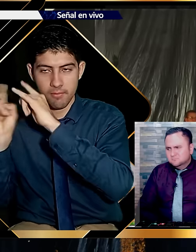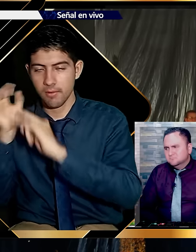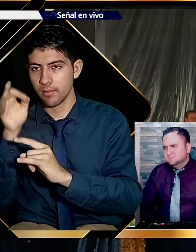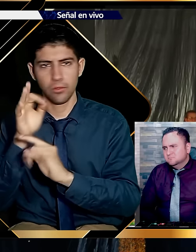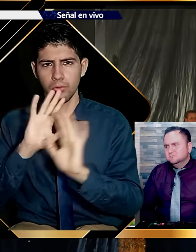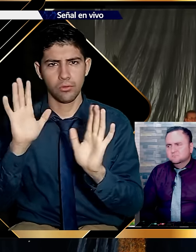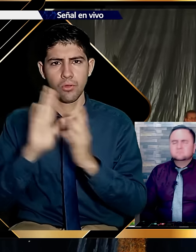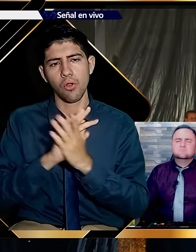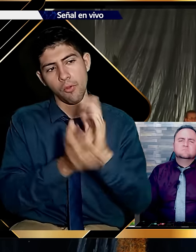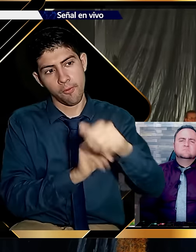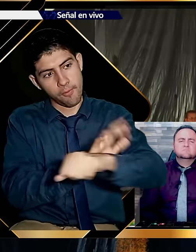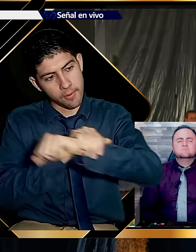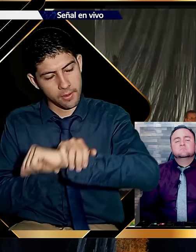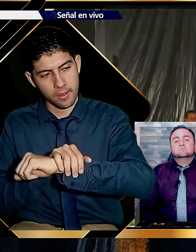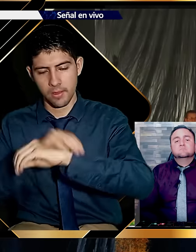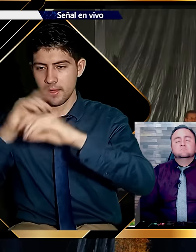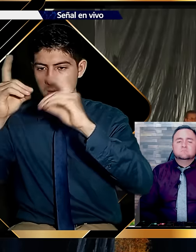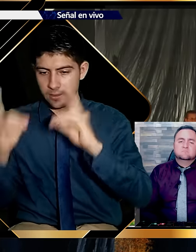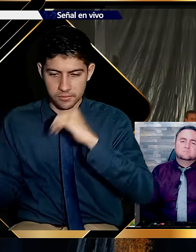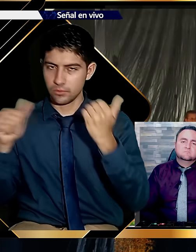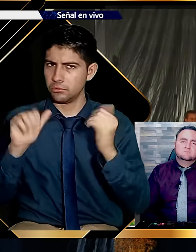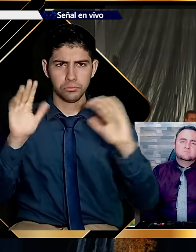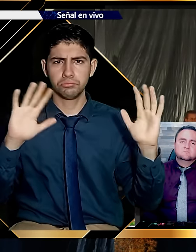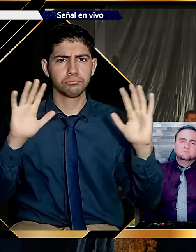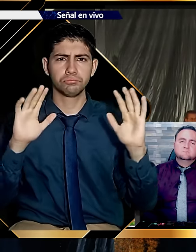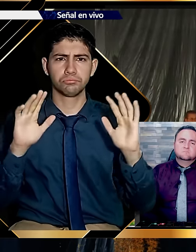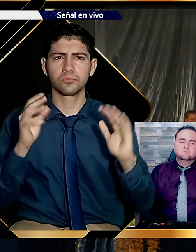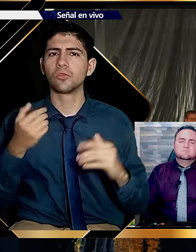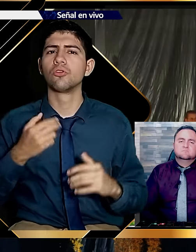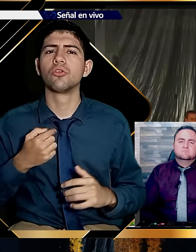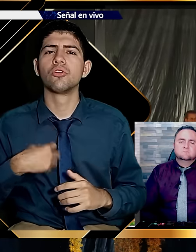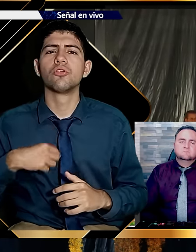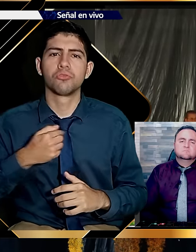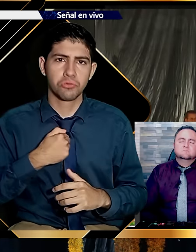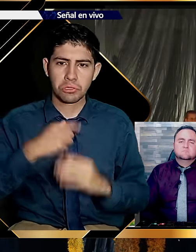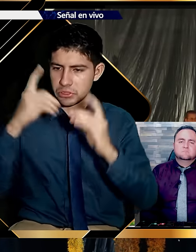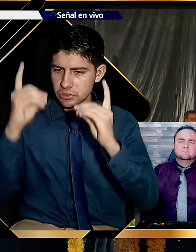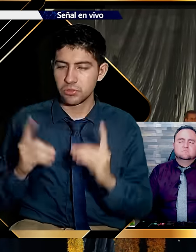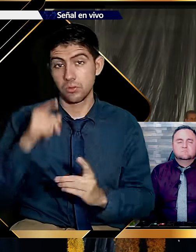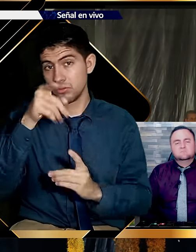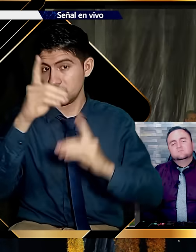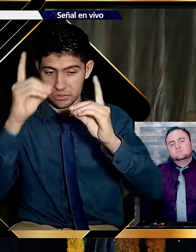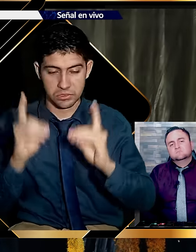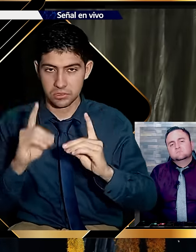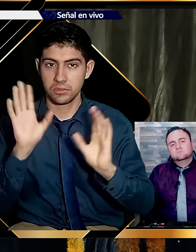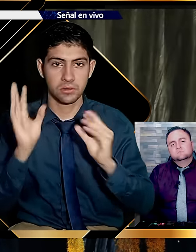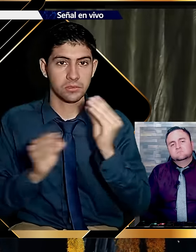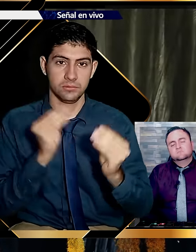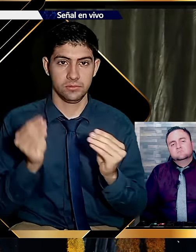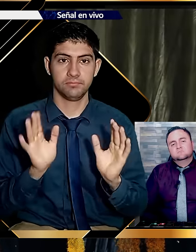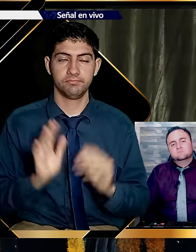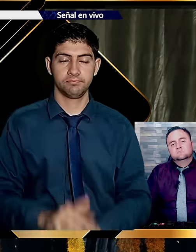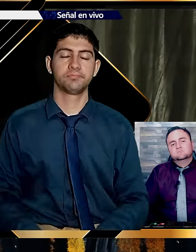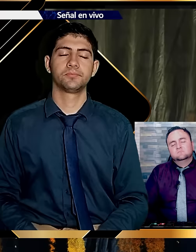quiero estar aquí. Olmos. Quiso estar aquí hoy. Oye me alegro verlo viejo. Querido este hombre.